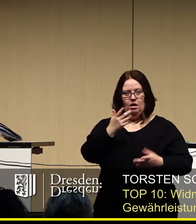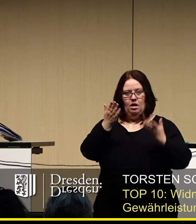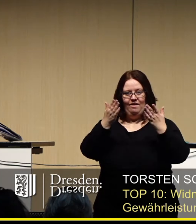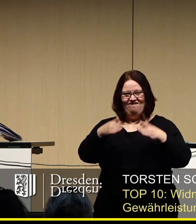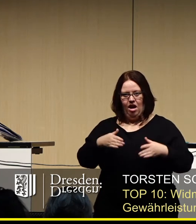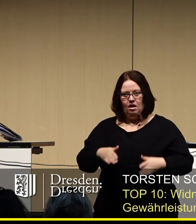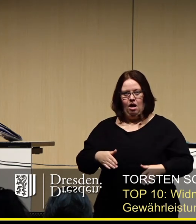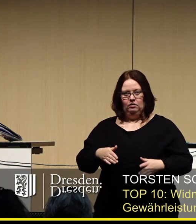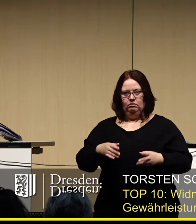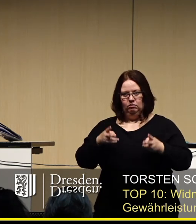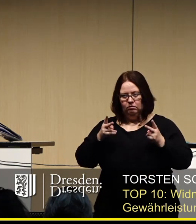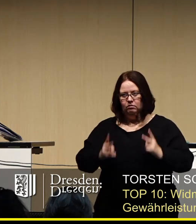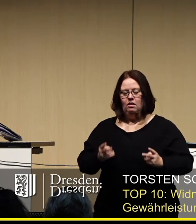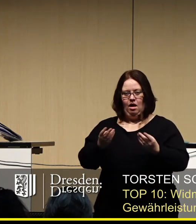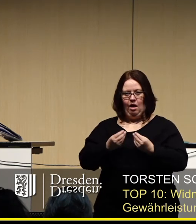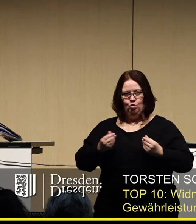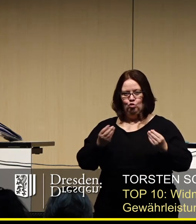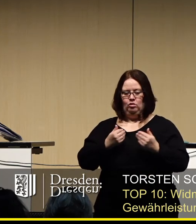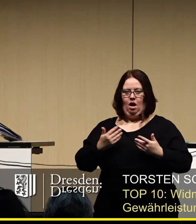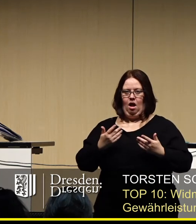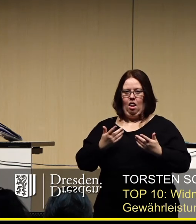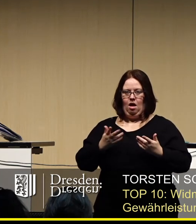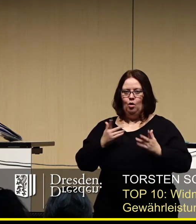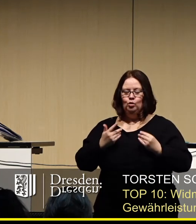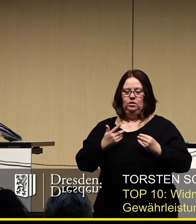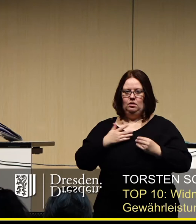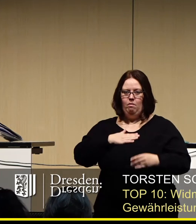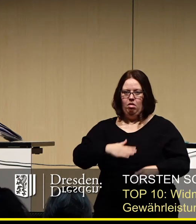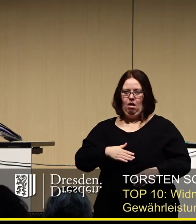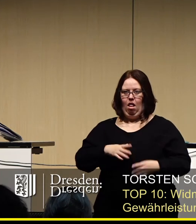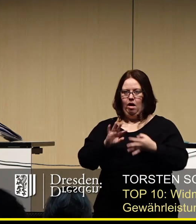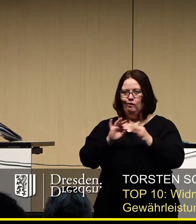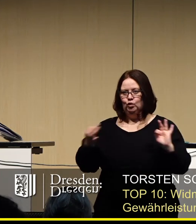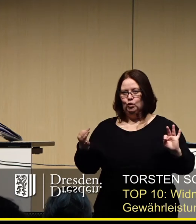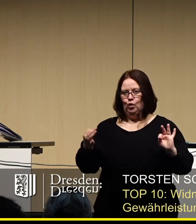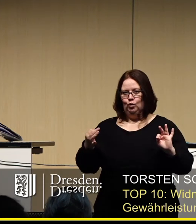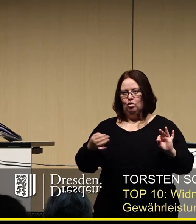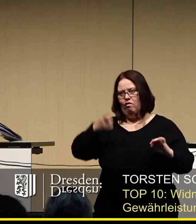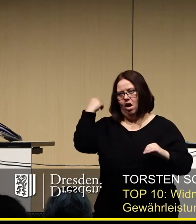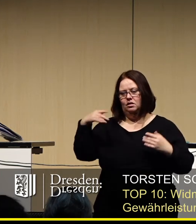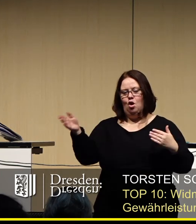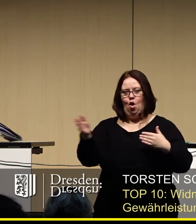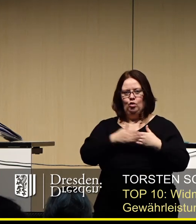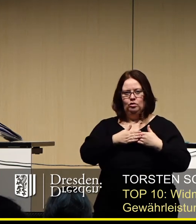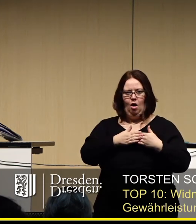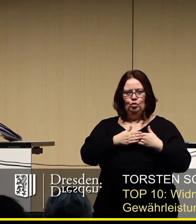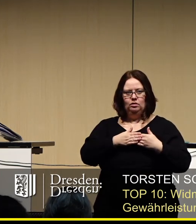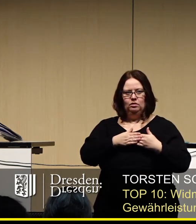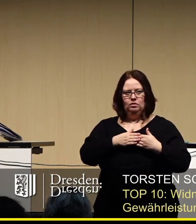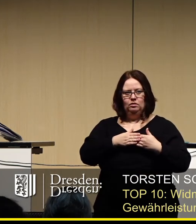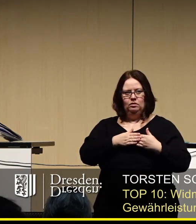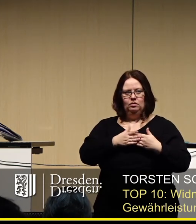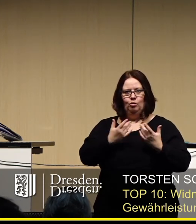Weihnachten hat wirklich eine emotionale und auch eine sehr mentale, wichtige Funktion. Wir haben es alle nach dem Lockdown erlebt, wie angenehm es war,